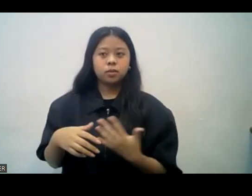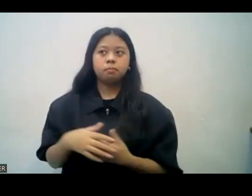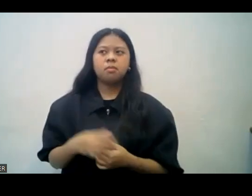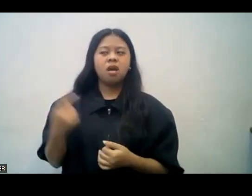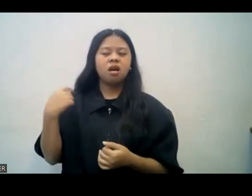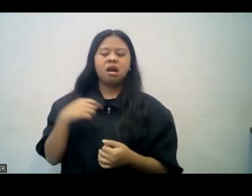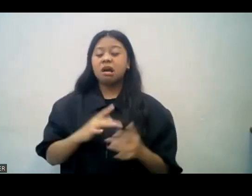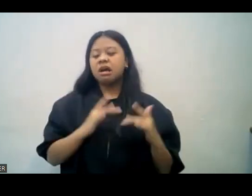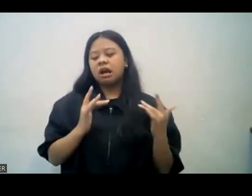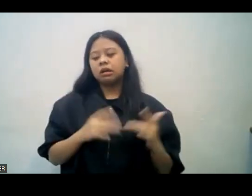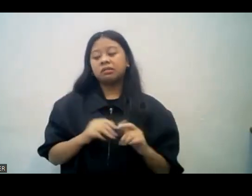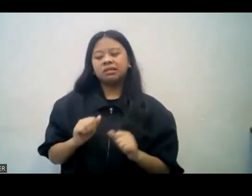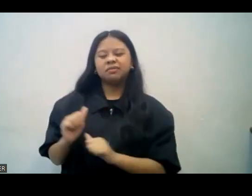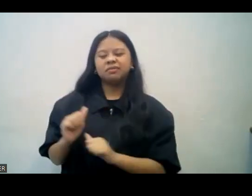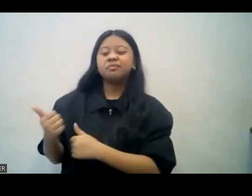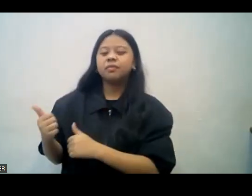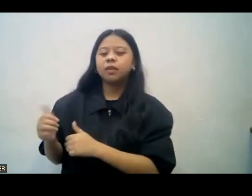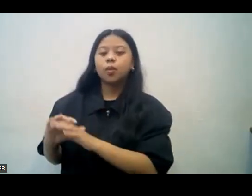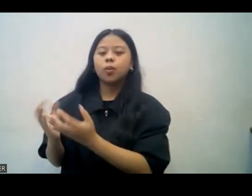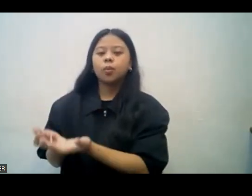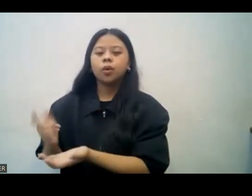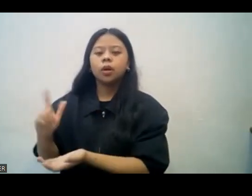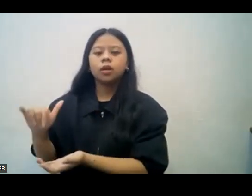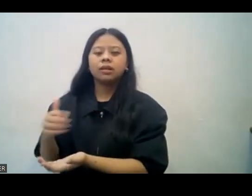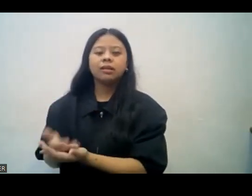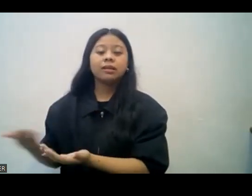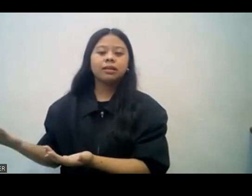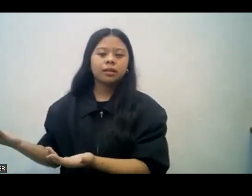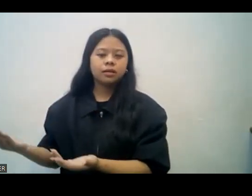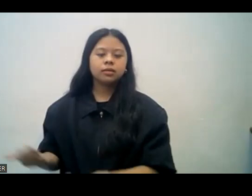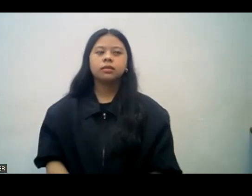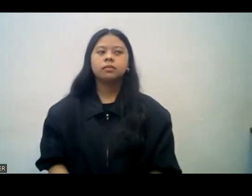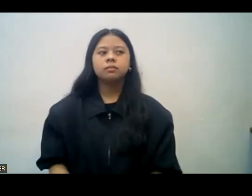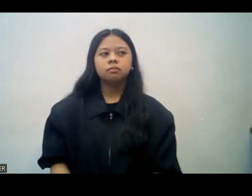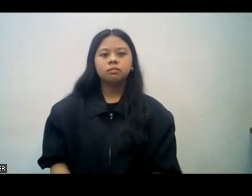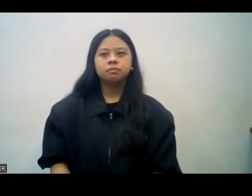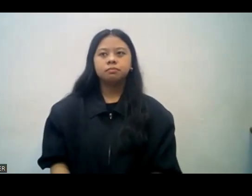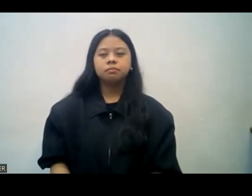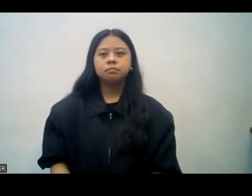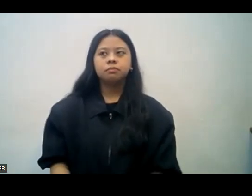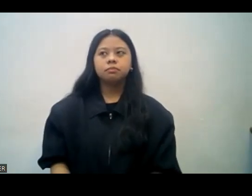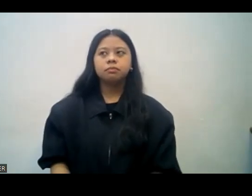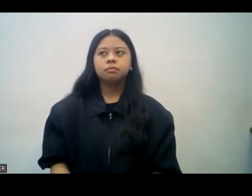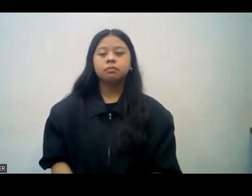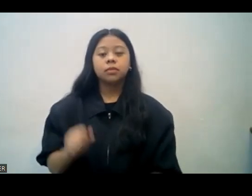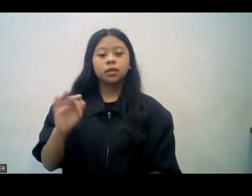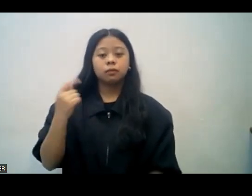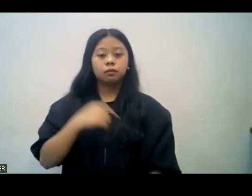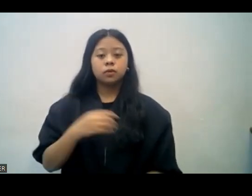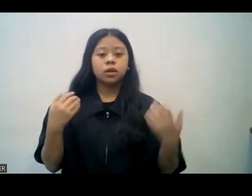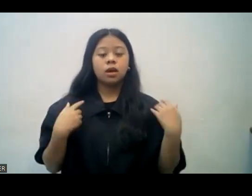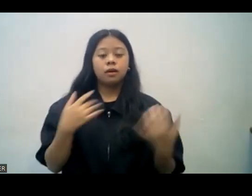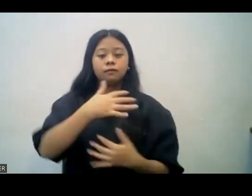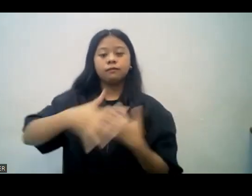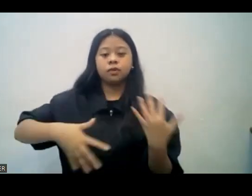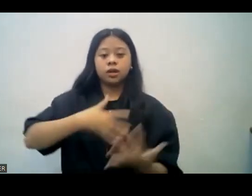worldly things. Kaya kapag wala po tayong fellowship, yung ating puso ay sumusunod na doon sa mga makamundong bagay. When we have a fellowship, we have